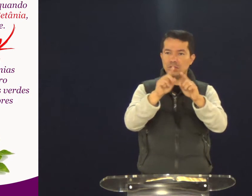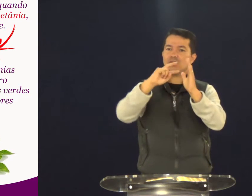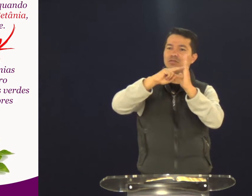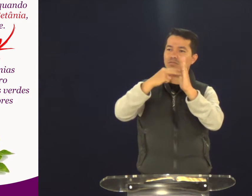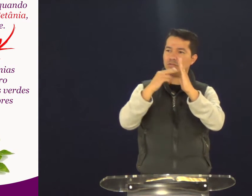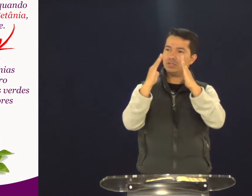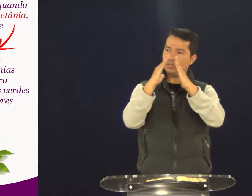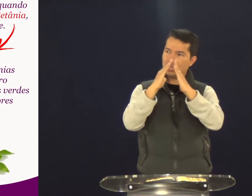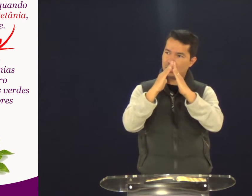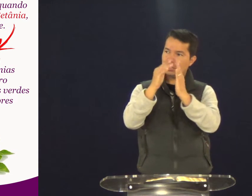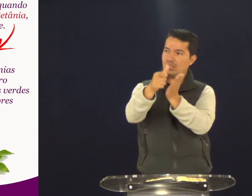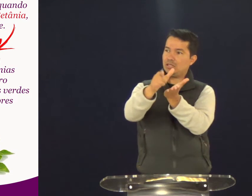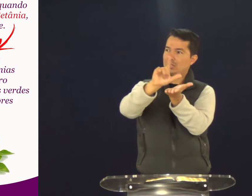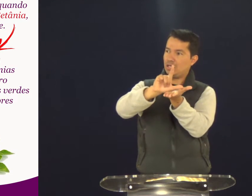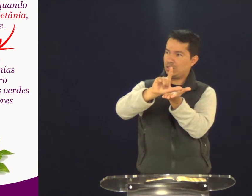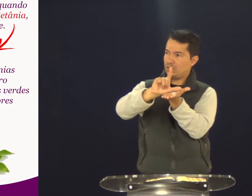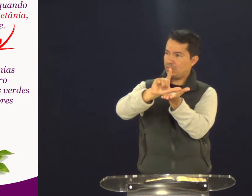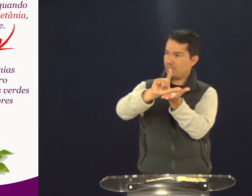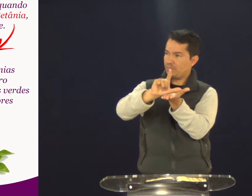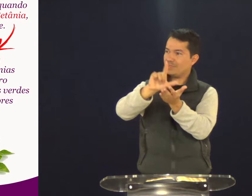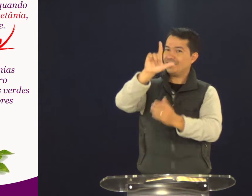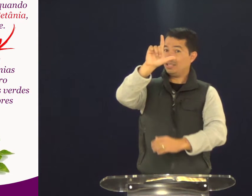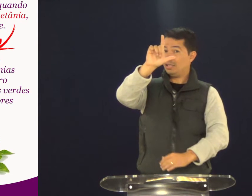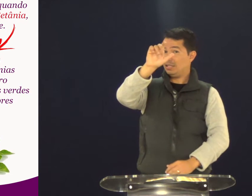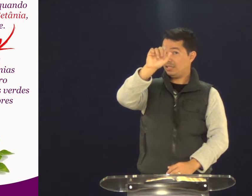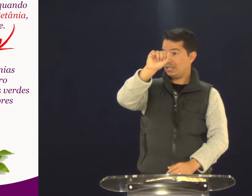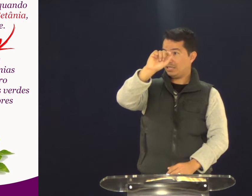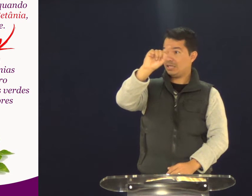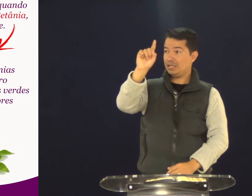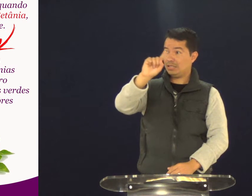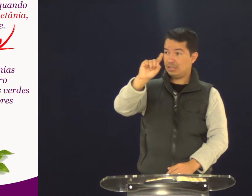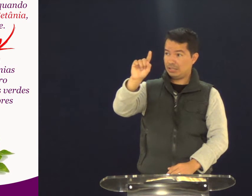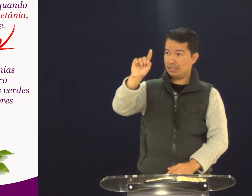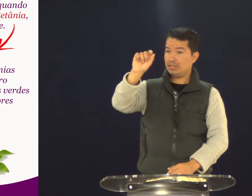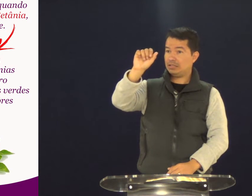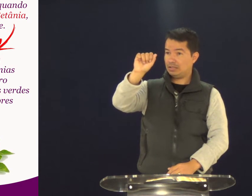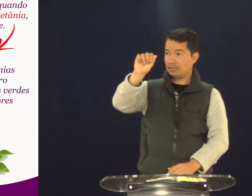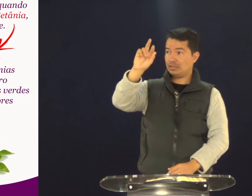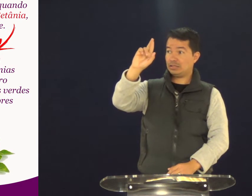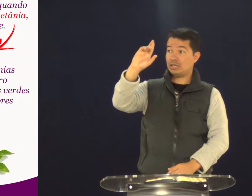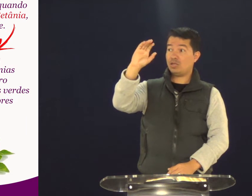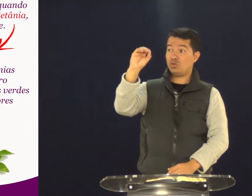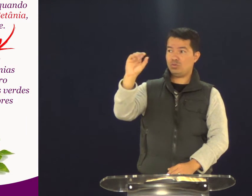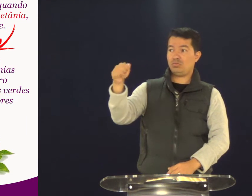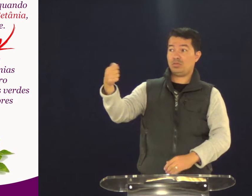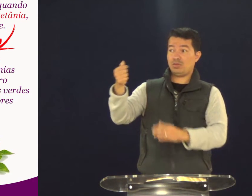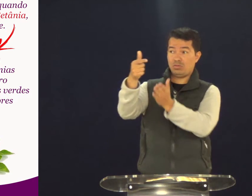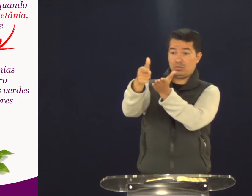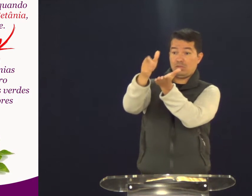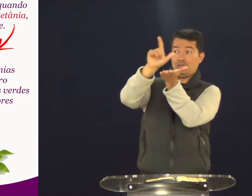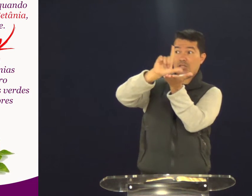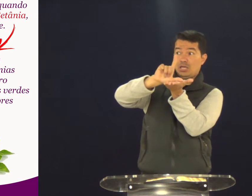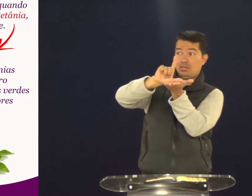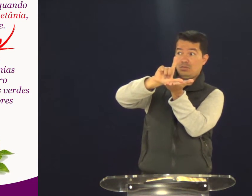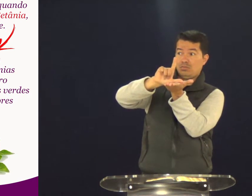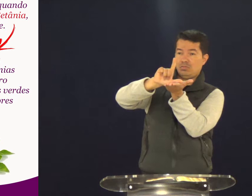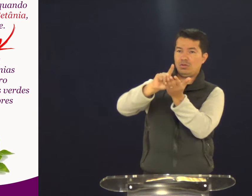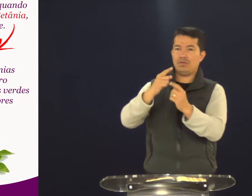Volta à vida. Também esse lugar é a casa de Lázaro. Esse é o sinal dele.